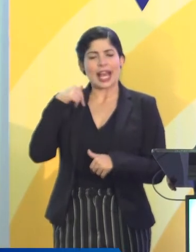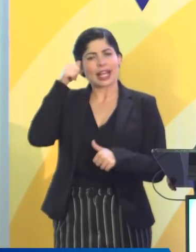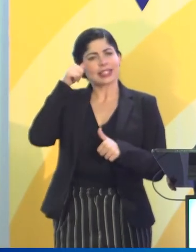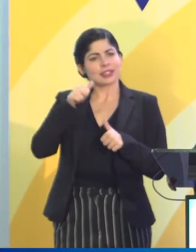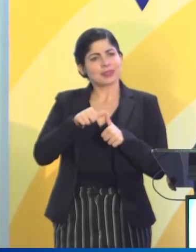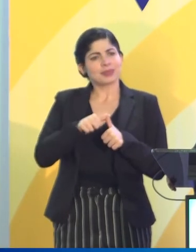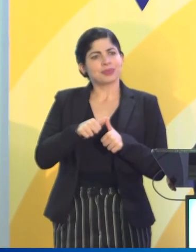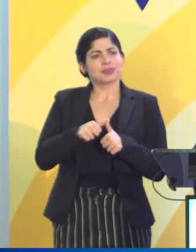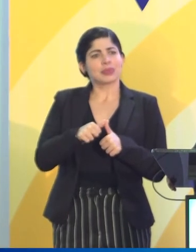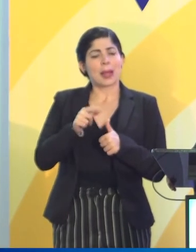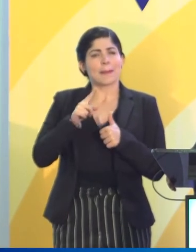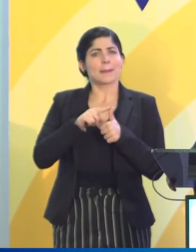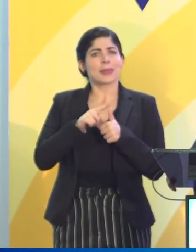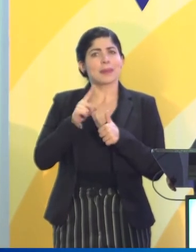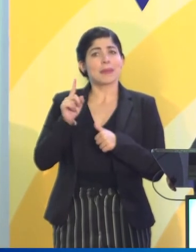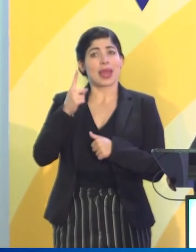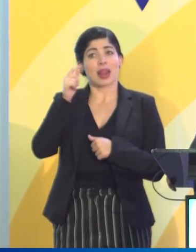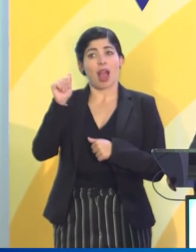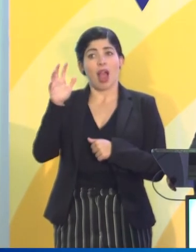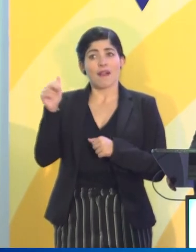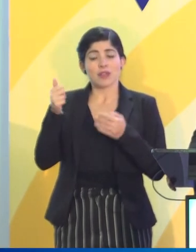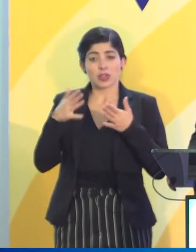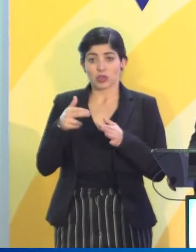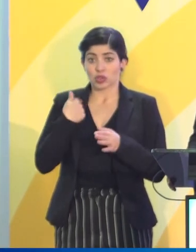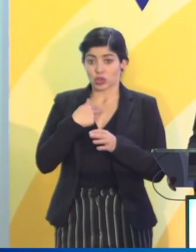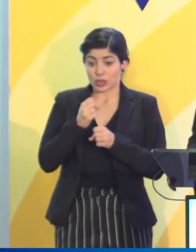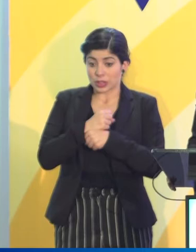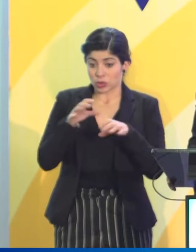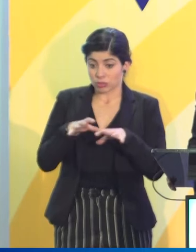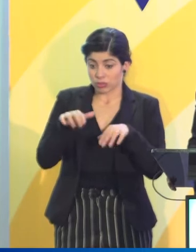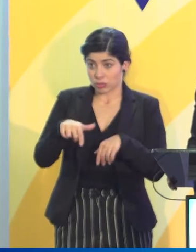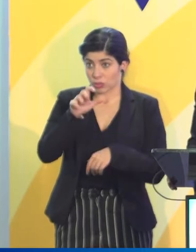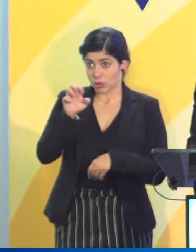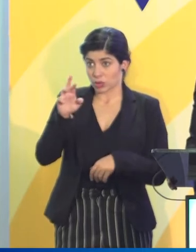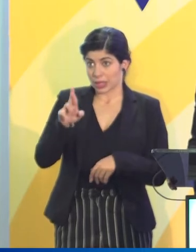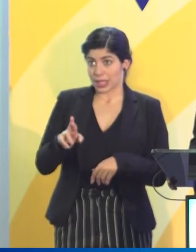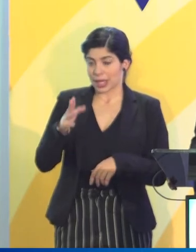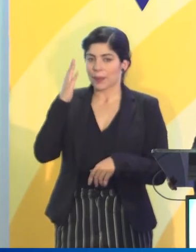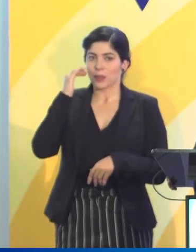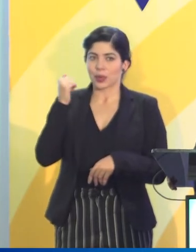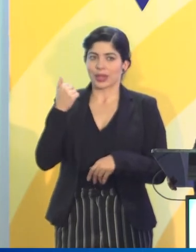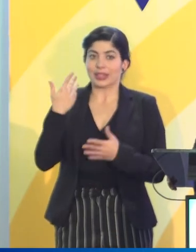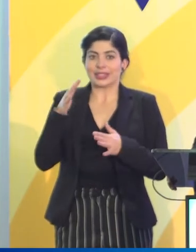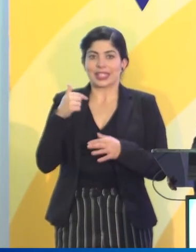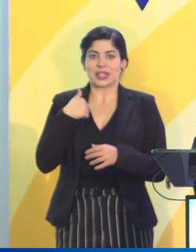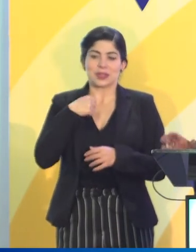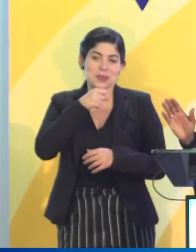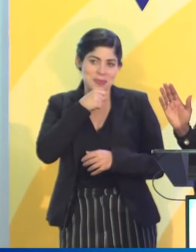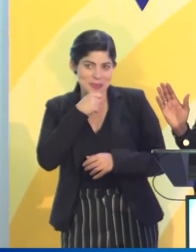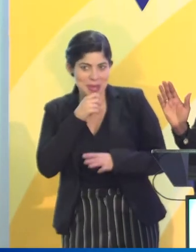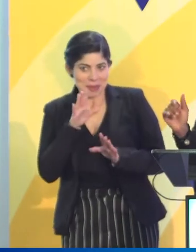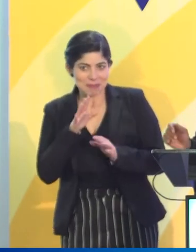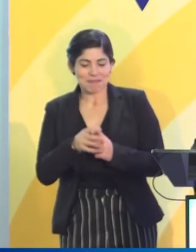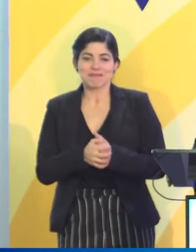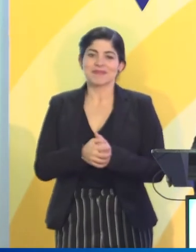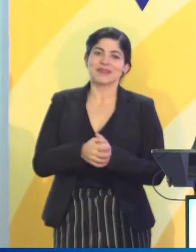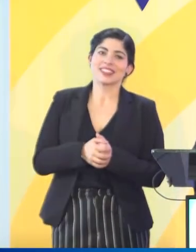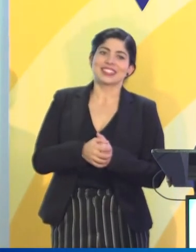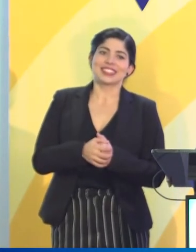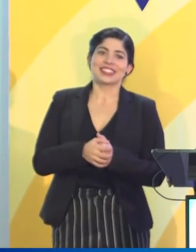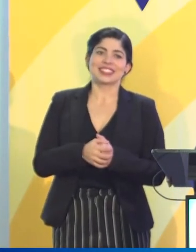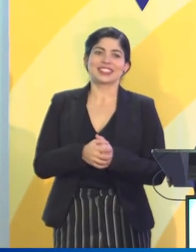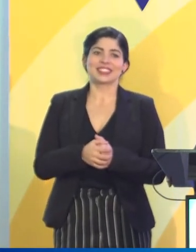Recordaba que la primera de afrodescendientes que hicimos en Costa Rica, porque bueno, yo ya soy bastante vieja, la pura y real, ¿verdad?